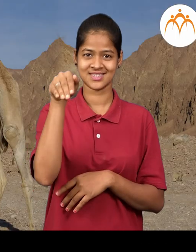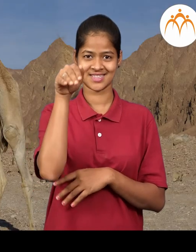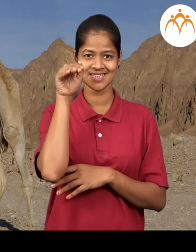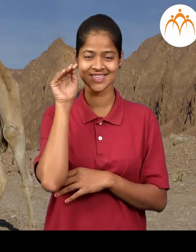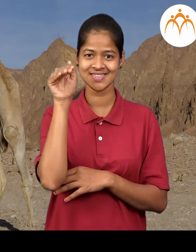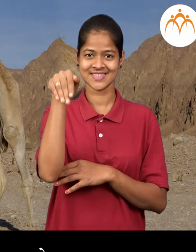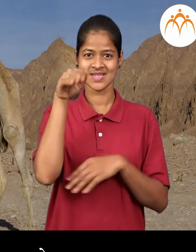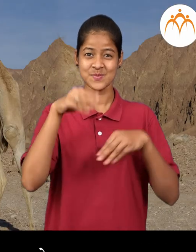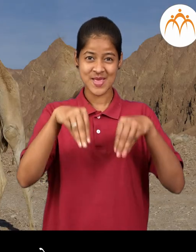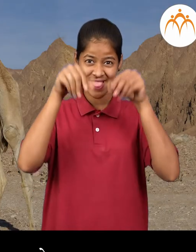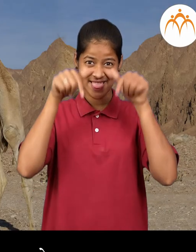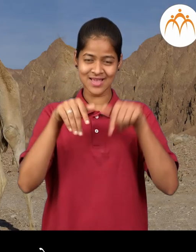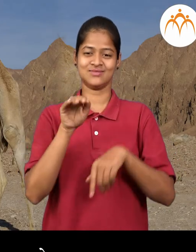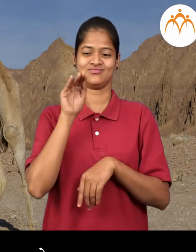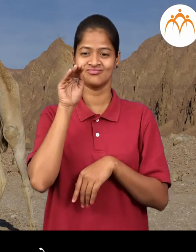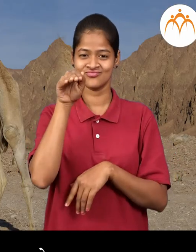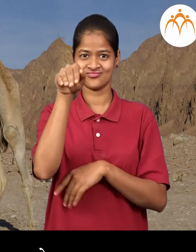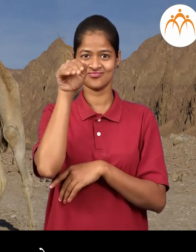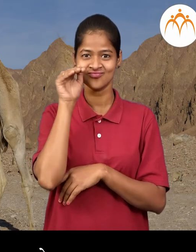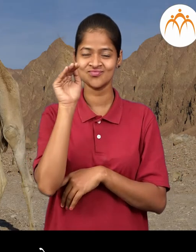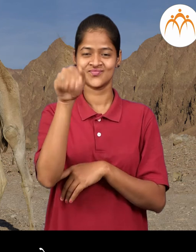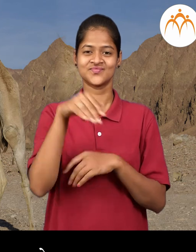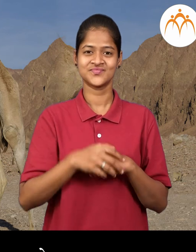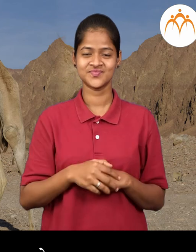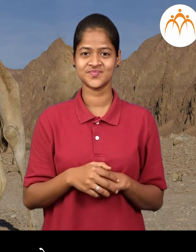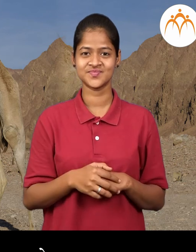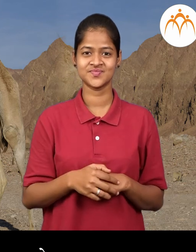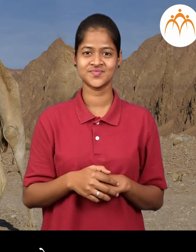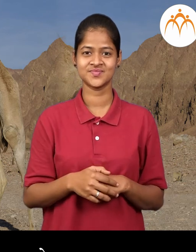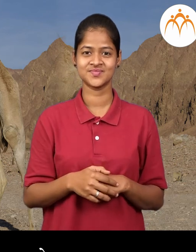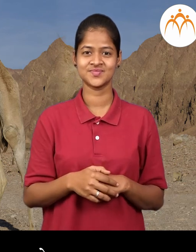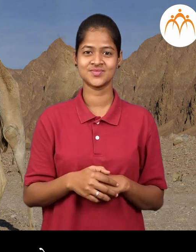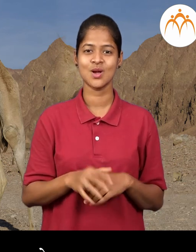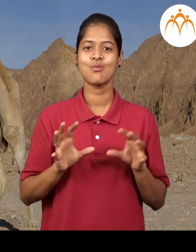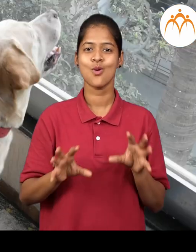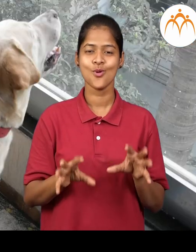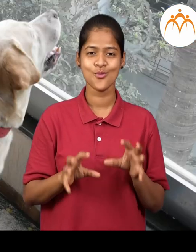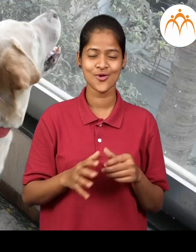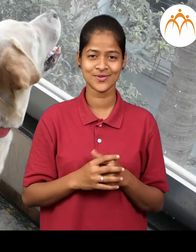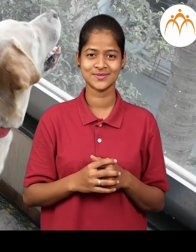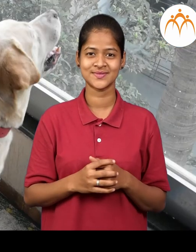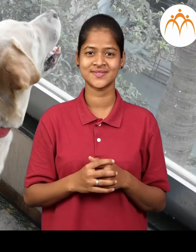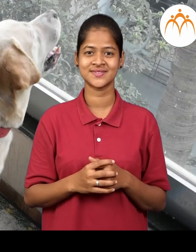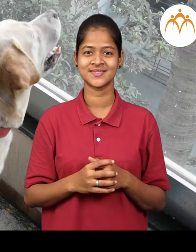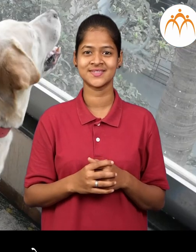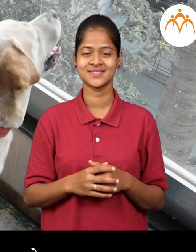उंट वालवंटी प्रदेशात रहतो कुत्रा